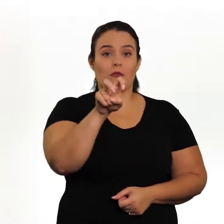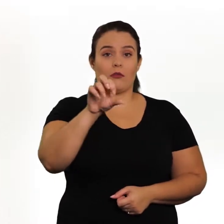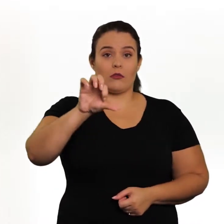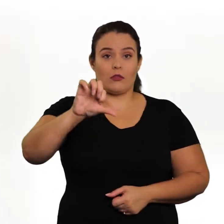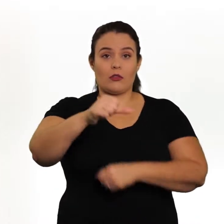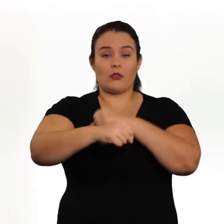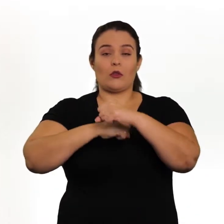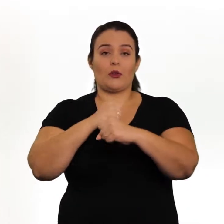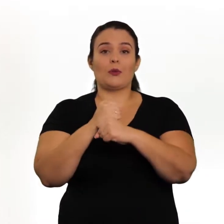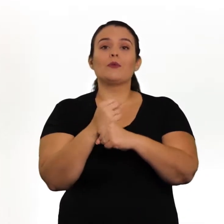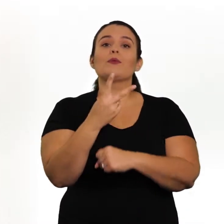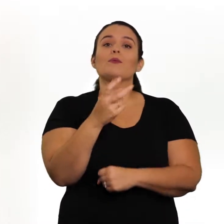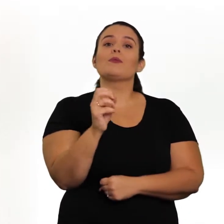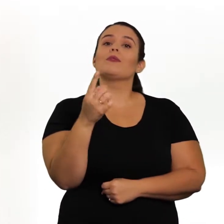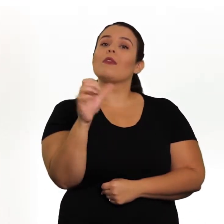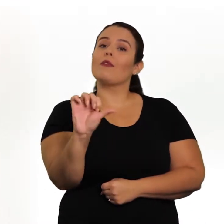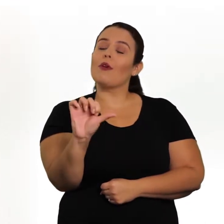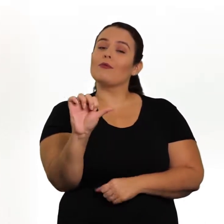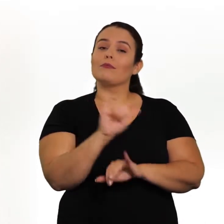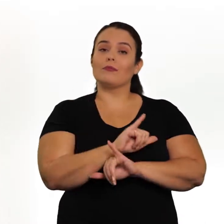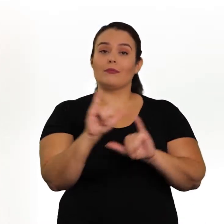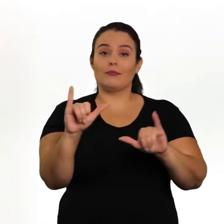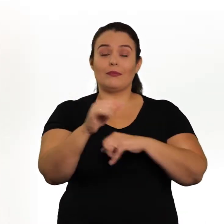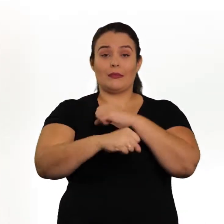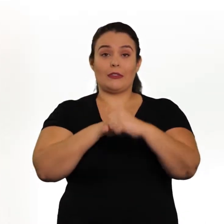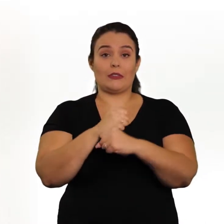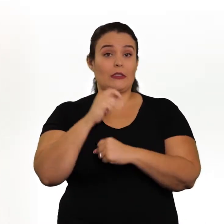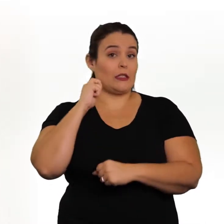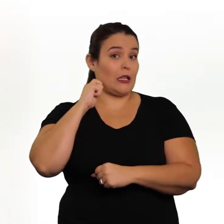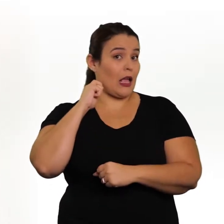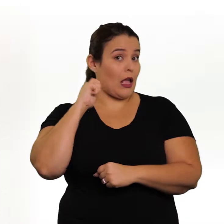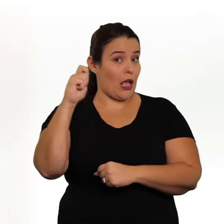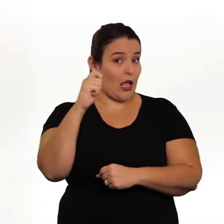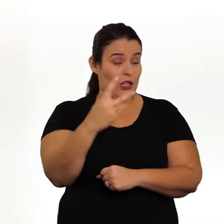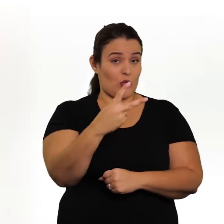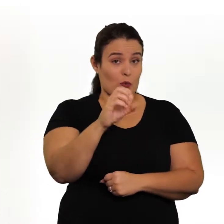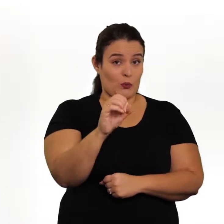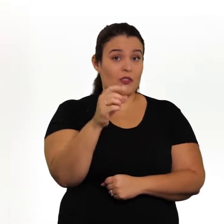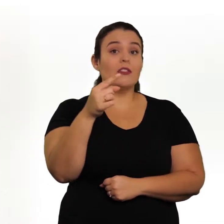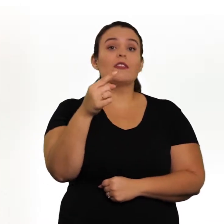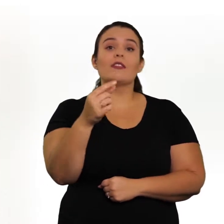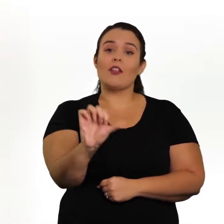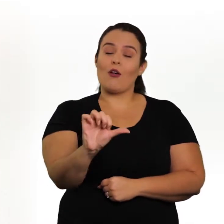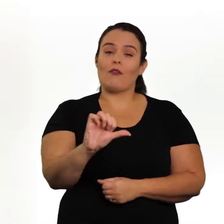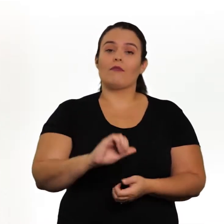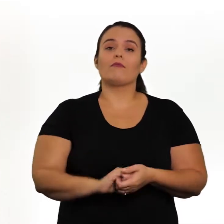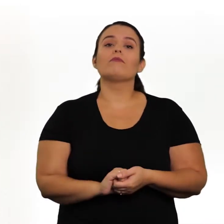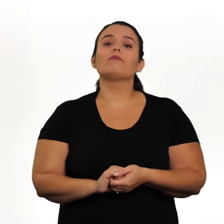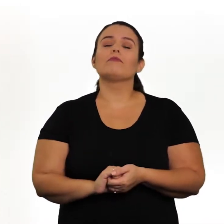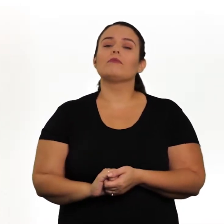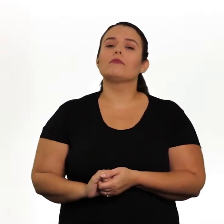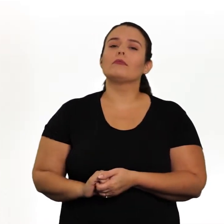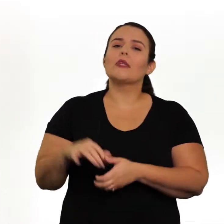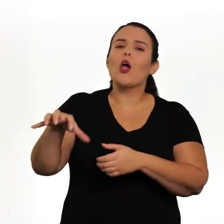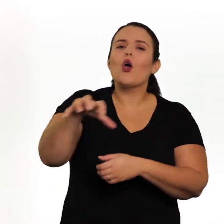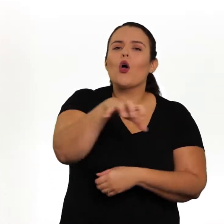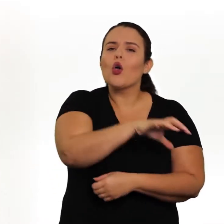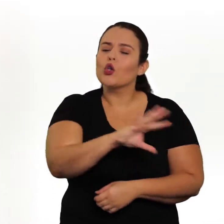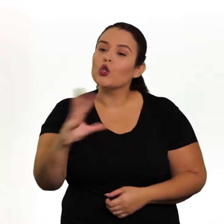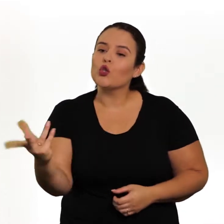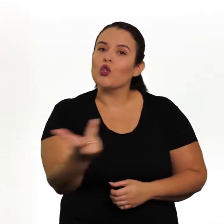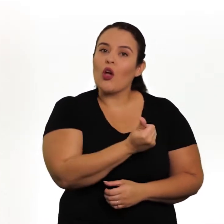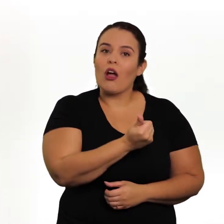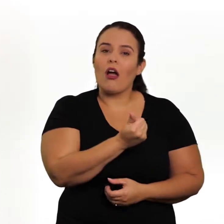.759, de 2019, publicado em abril de 2019, que extingue todos os órgãos